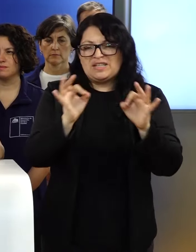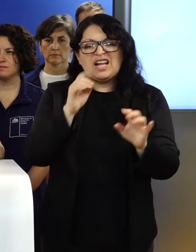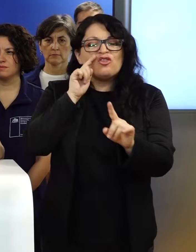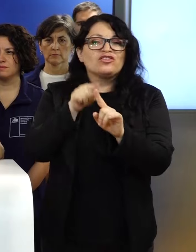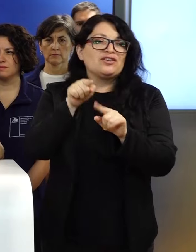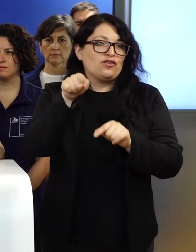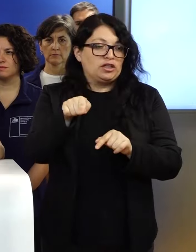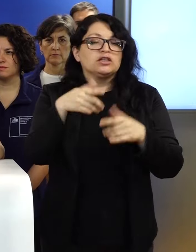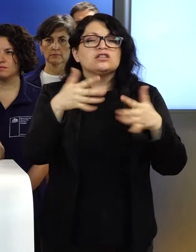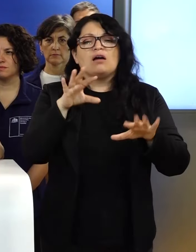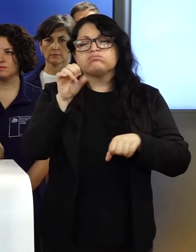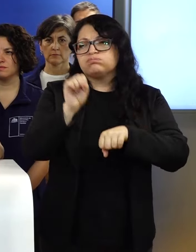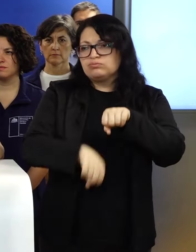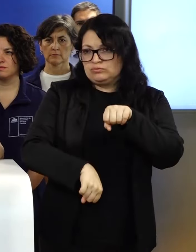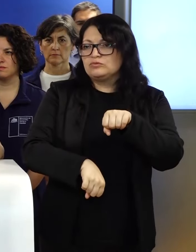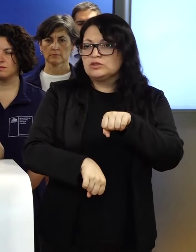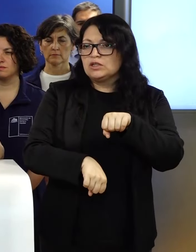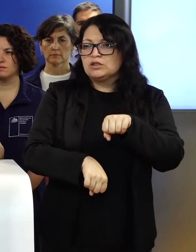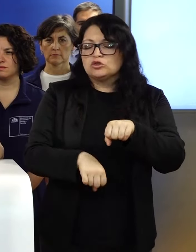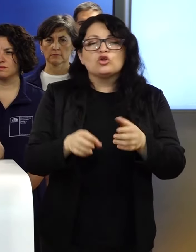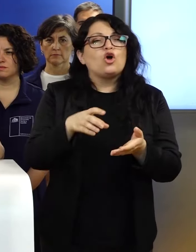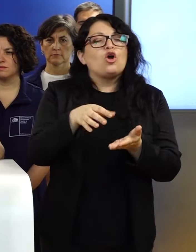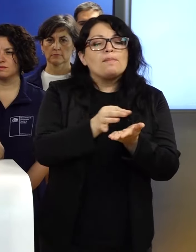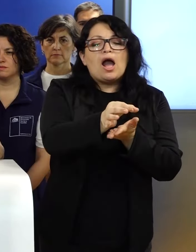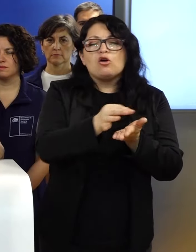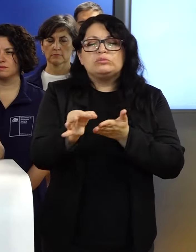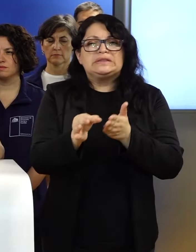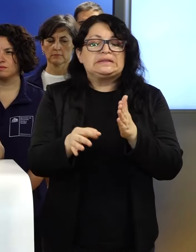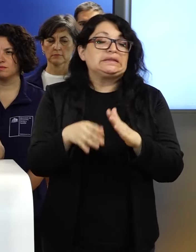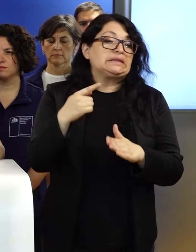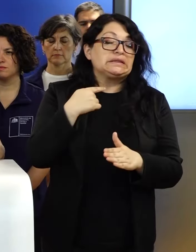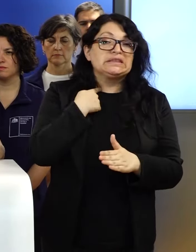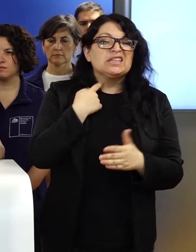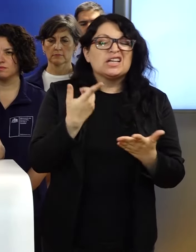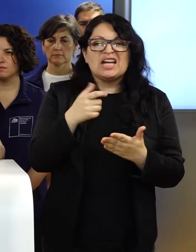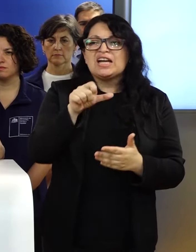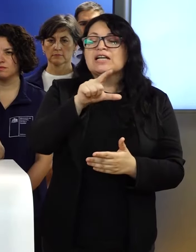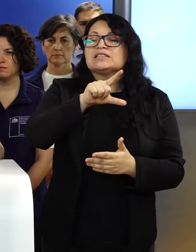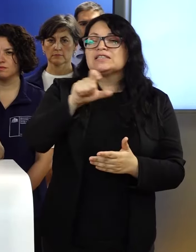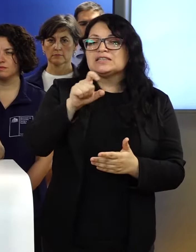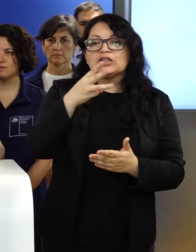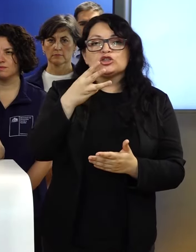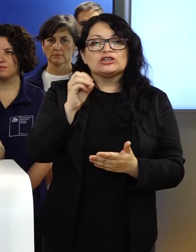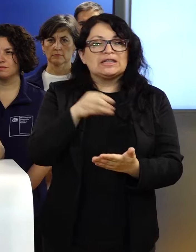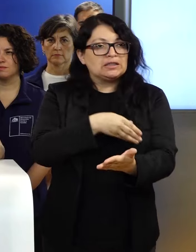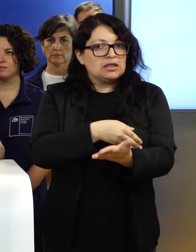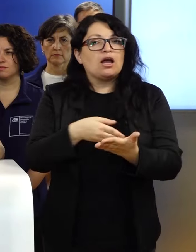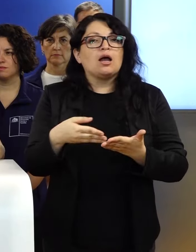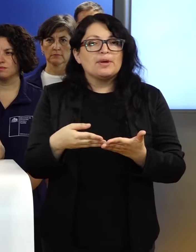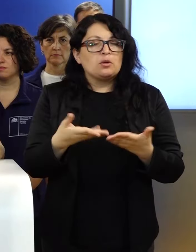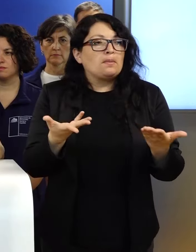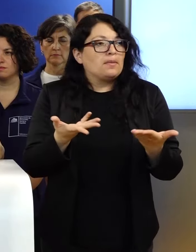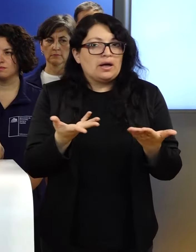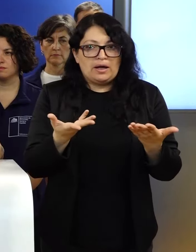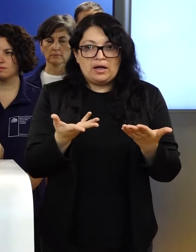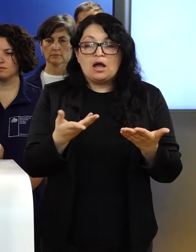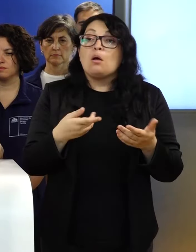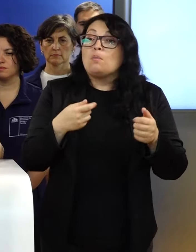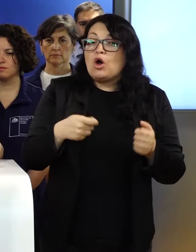objeto que ya están aprobados para las comunas más afectadas, son 730 millones, que son para comprar